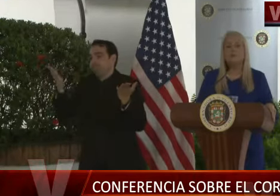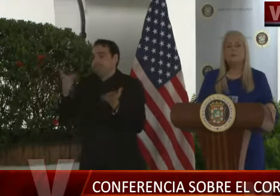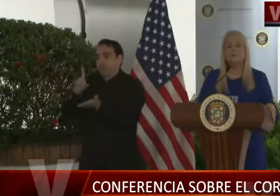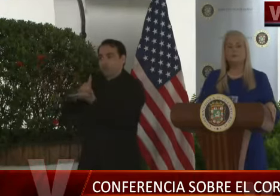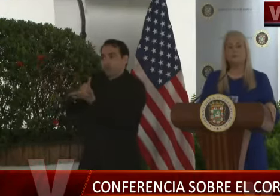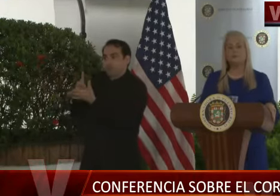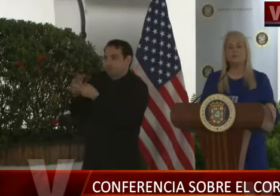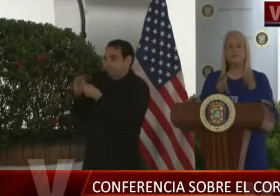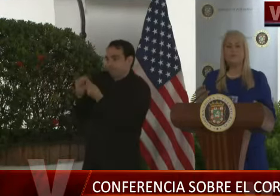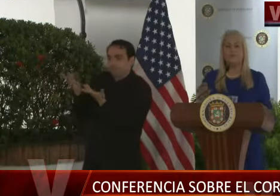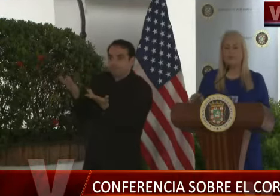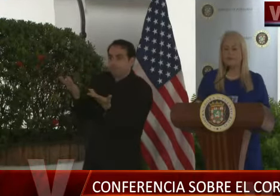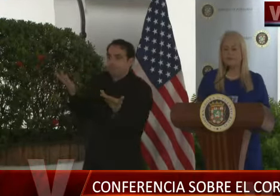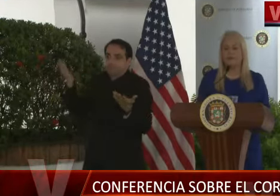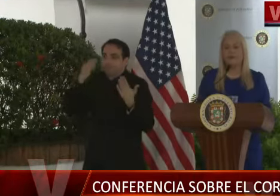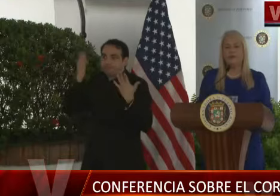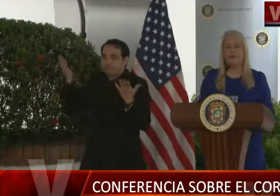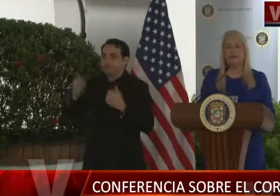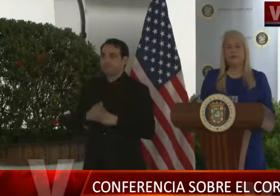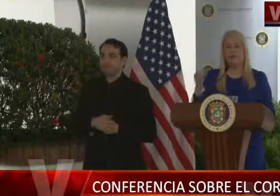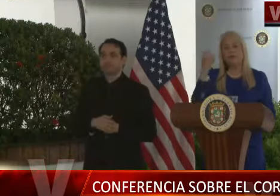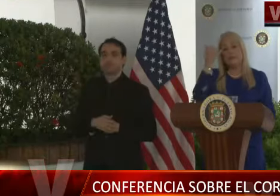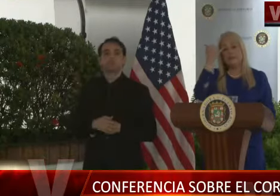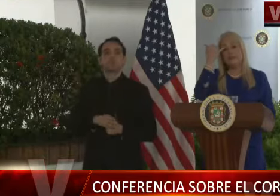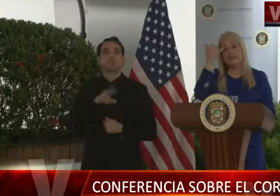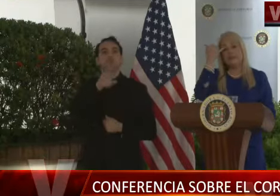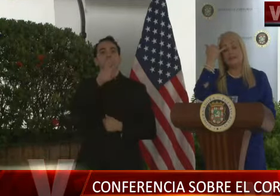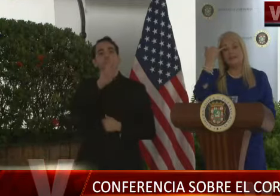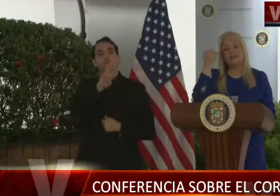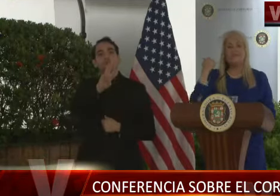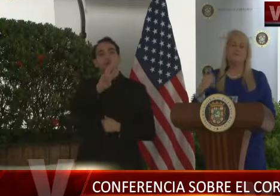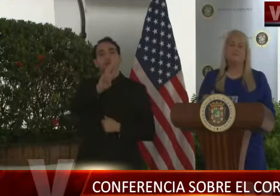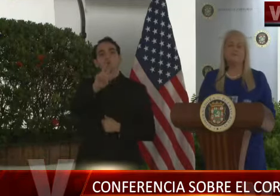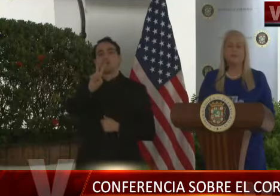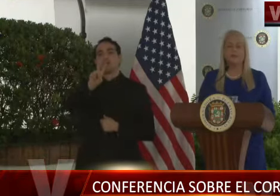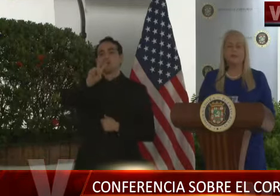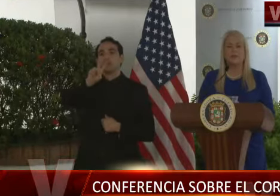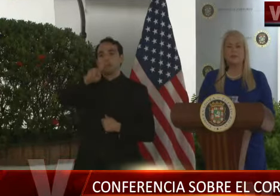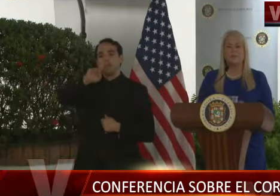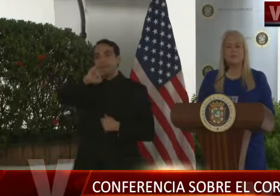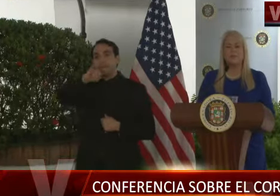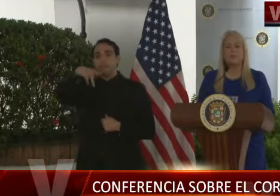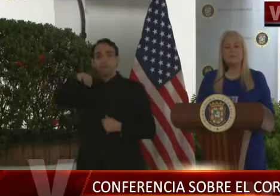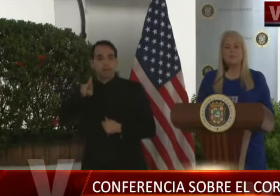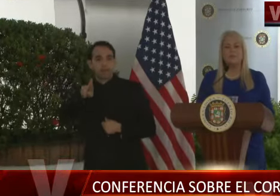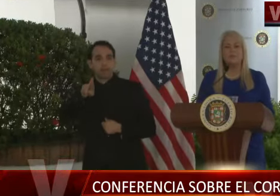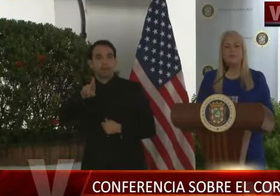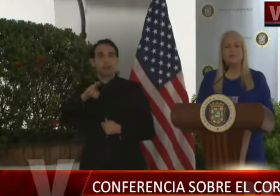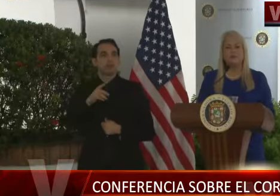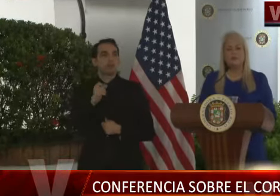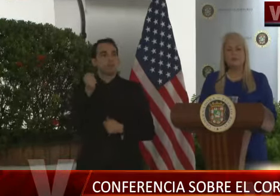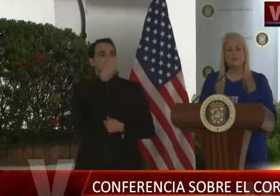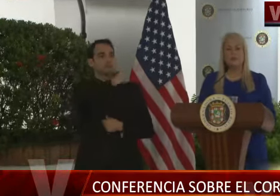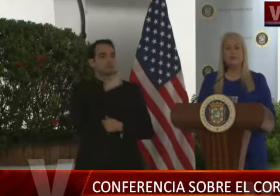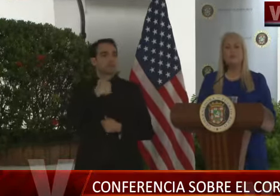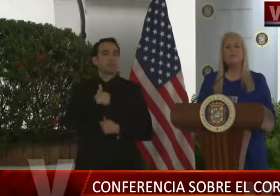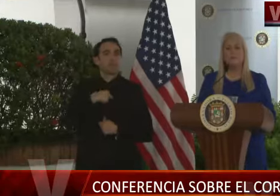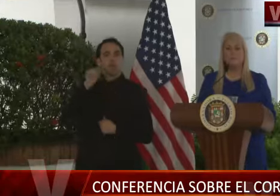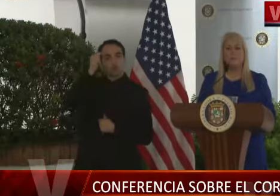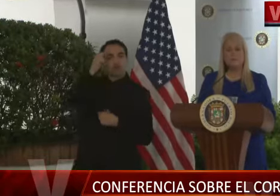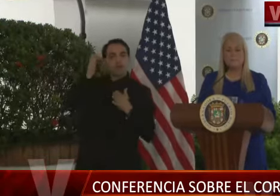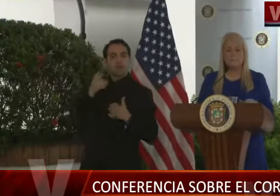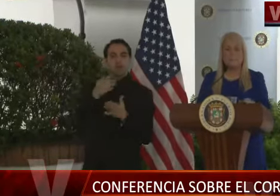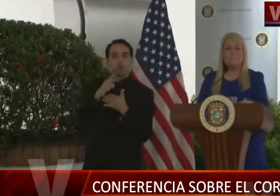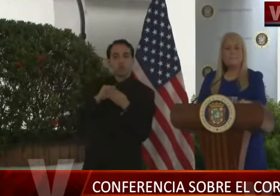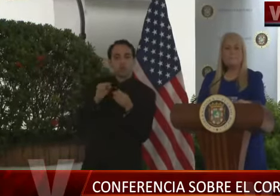Doble de IPR. Sí, saludo, buenas tardes. Buenas tardes. Gobernadora, usted ya hizo saber que todavía se